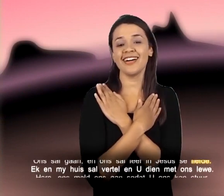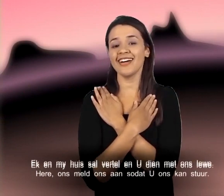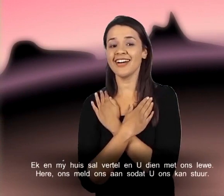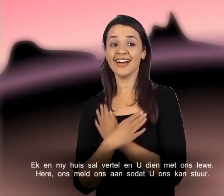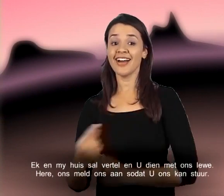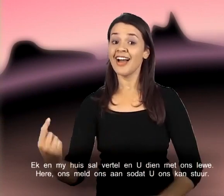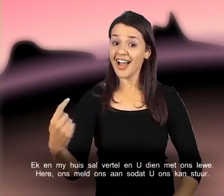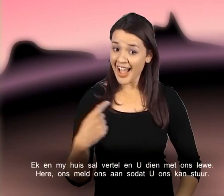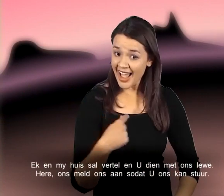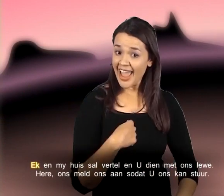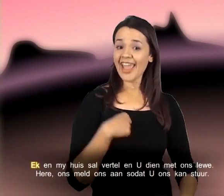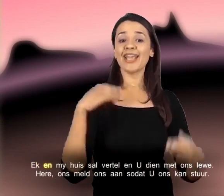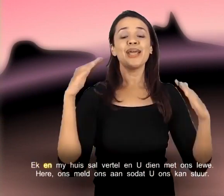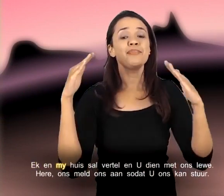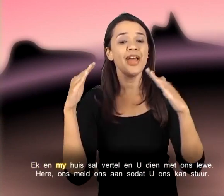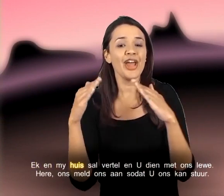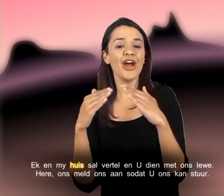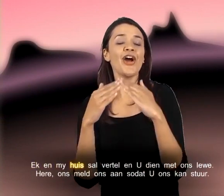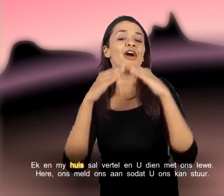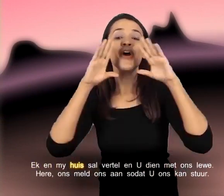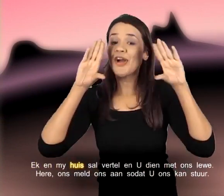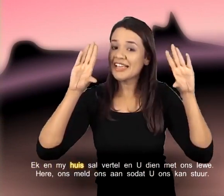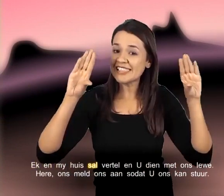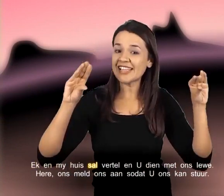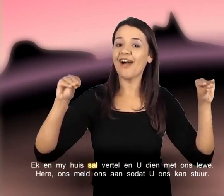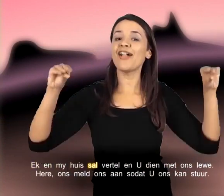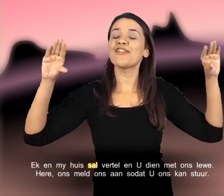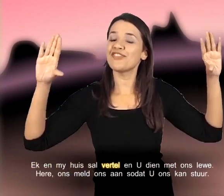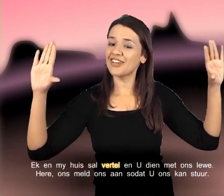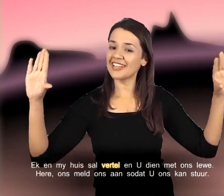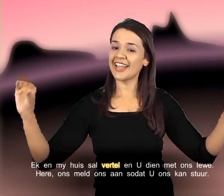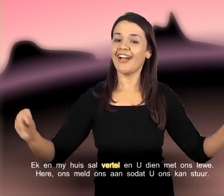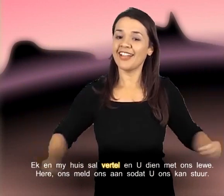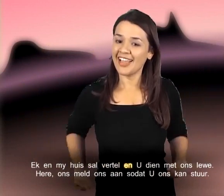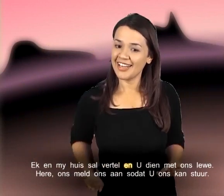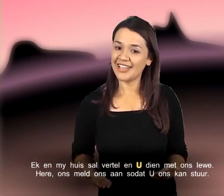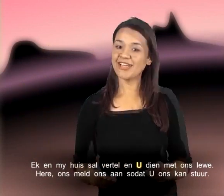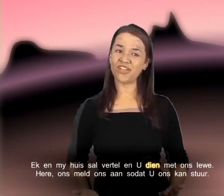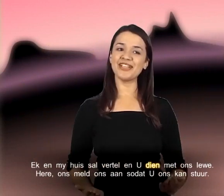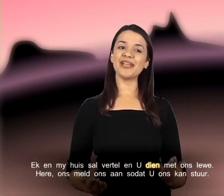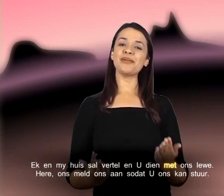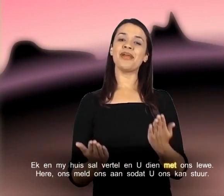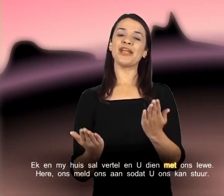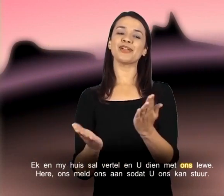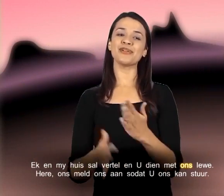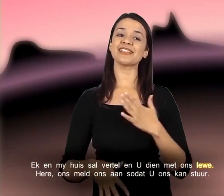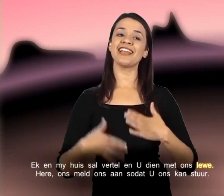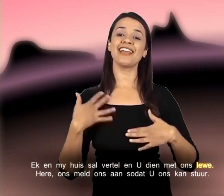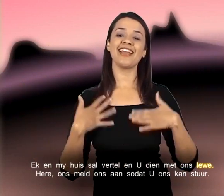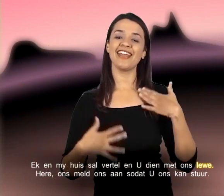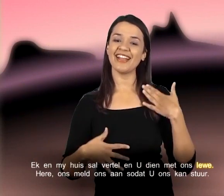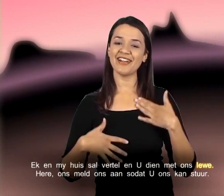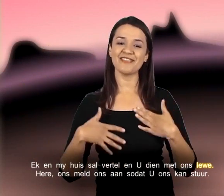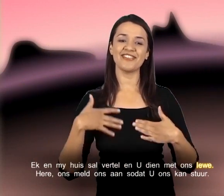Ek in my huis sal vertellen En u dien met ons